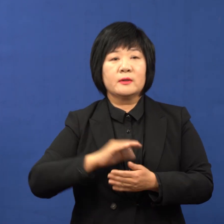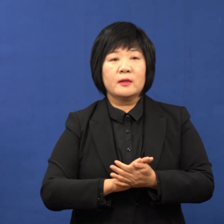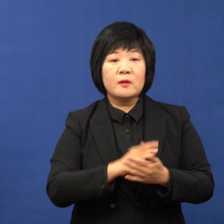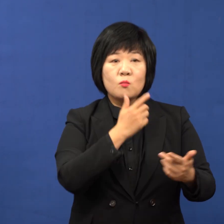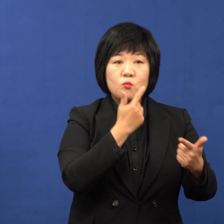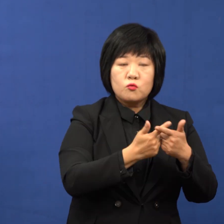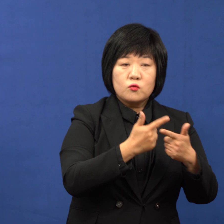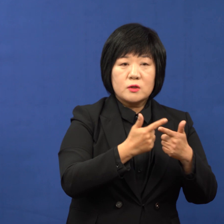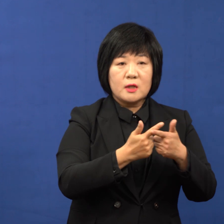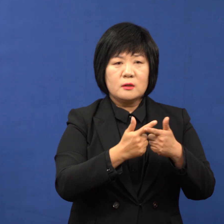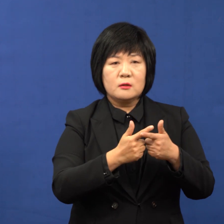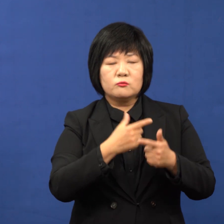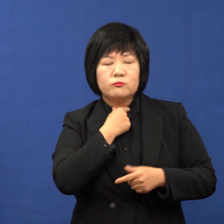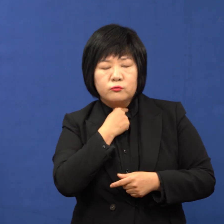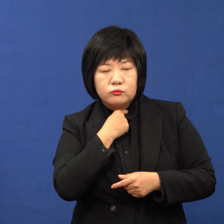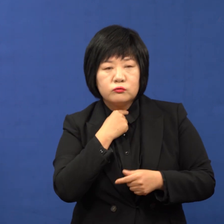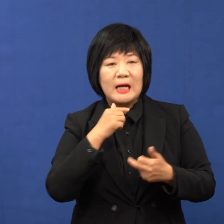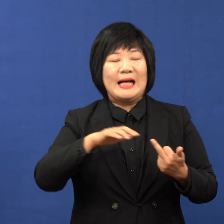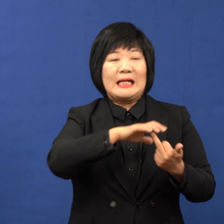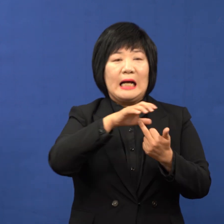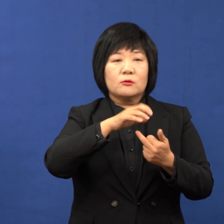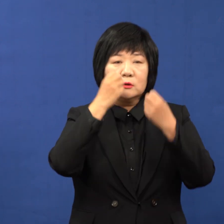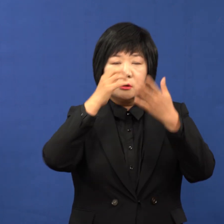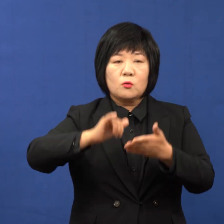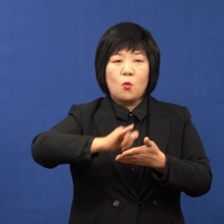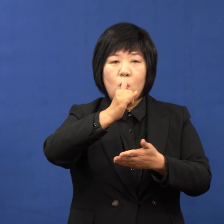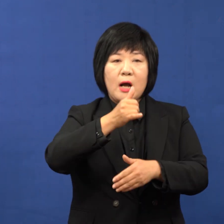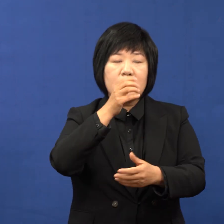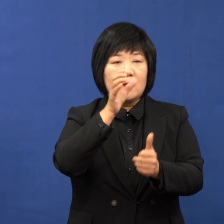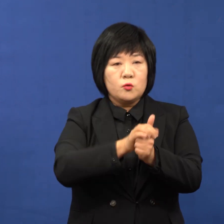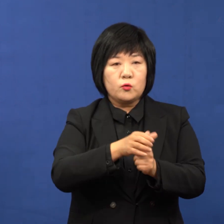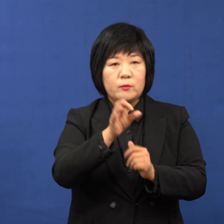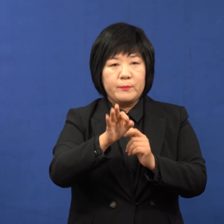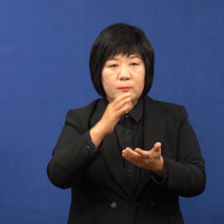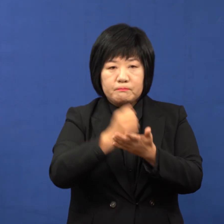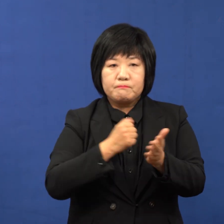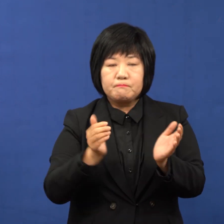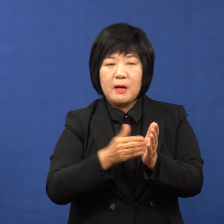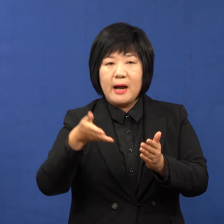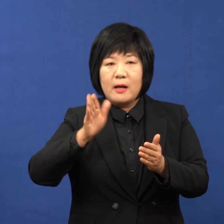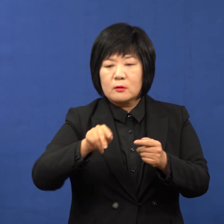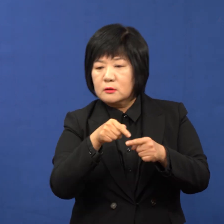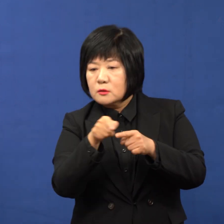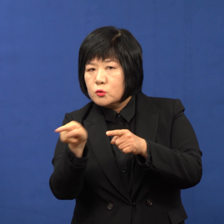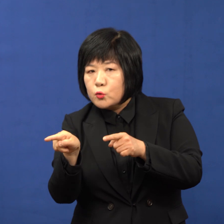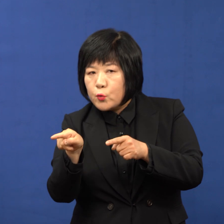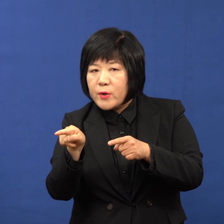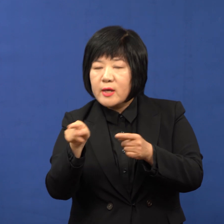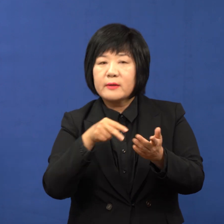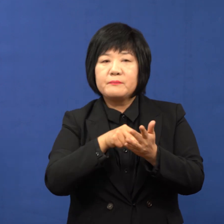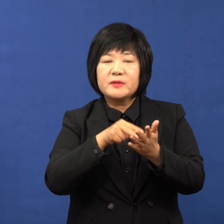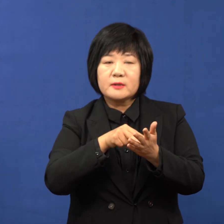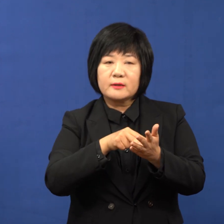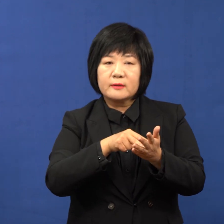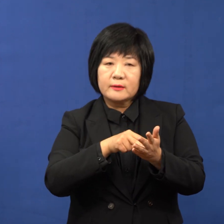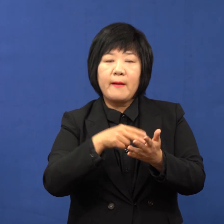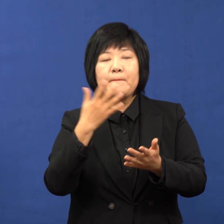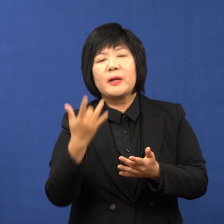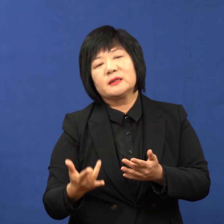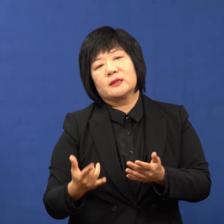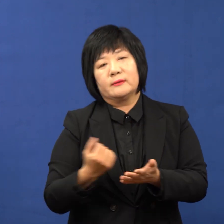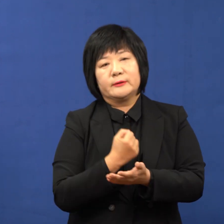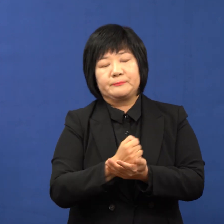부산의 석유수건인 가득도 신공항 관련 용역비는 확보했지만 부대의견이 빠진 부분은 상당히 아쉬움이 큽니다.